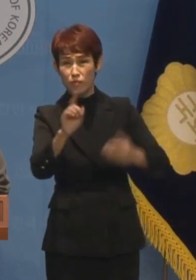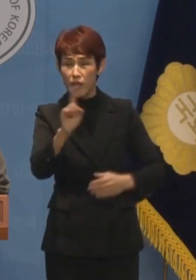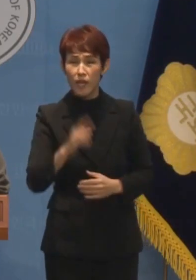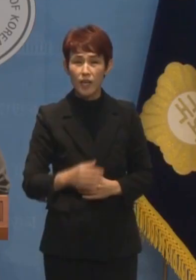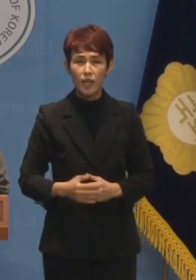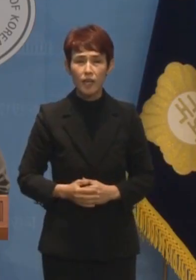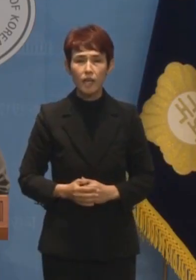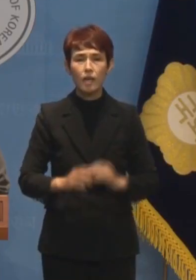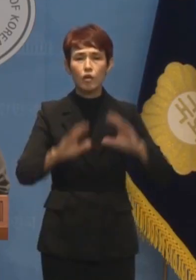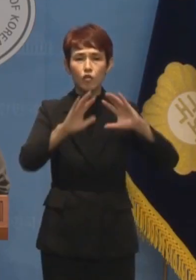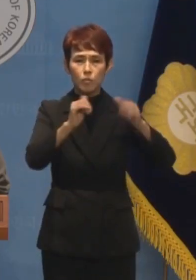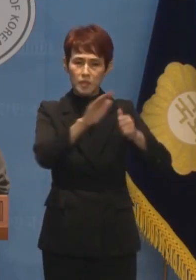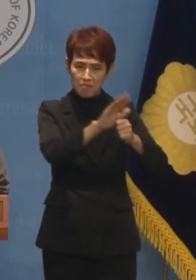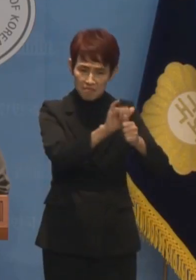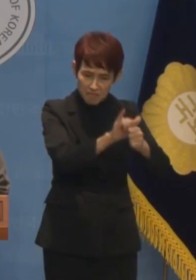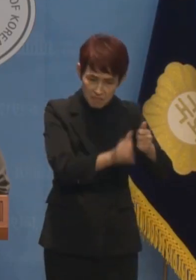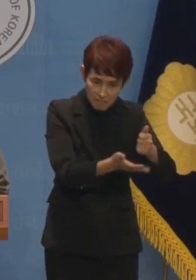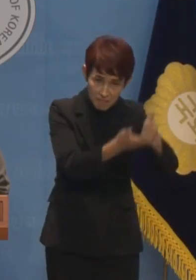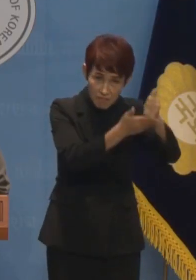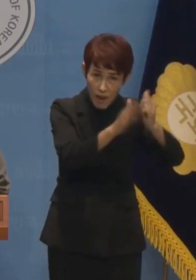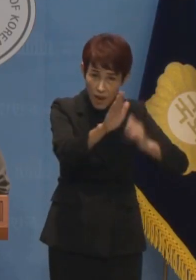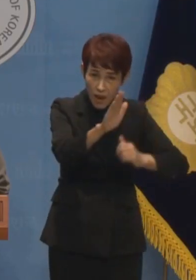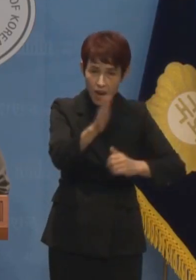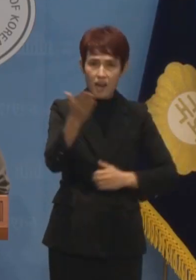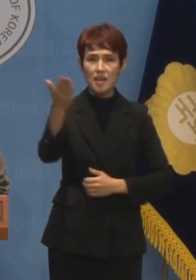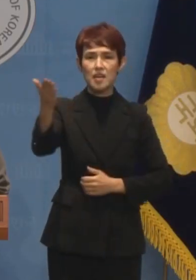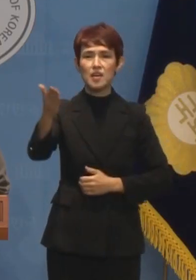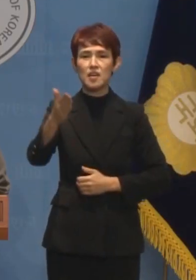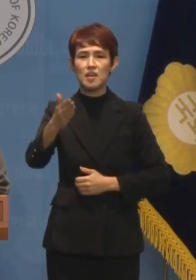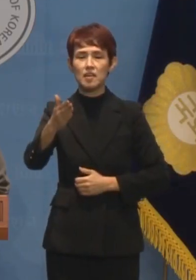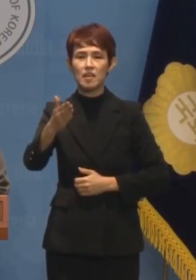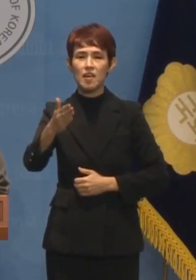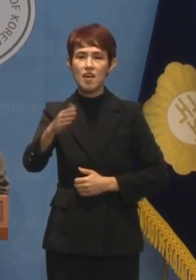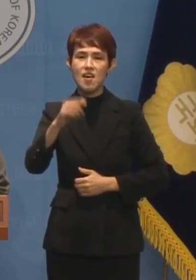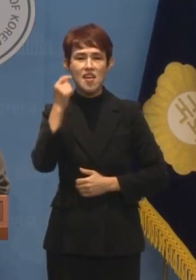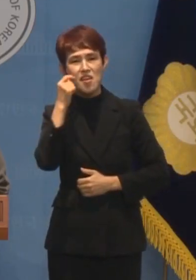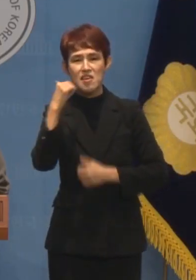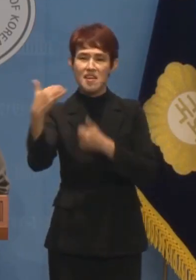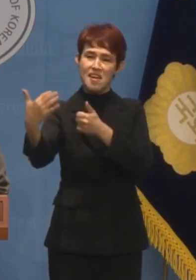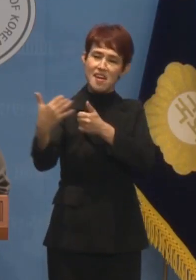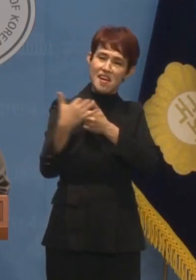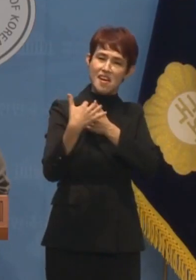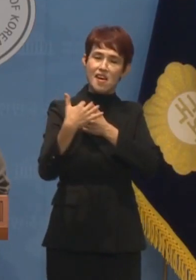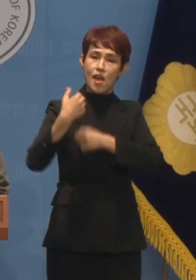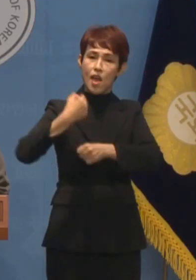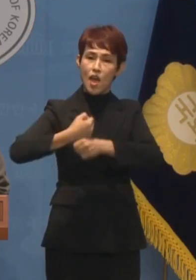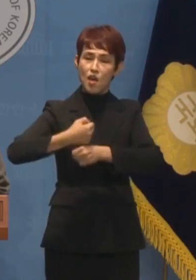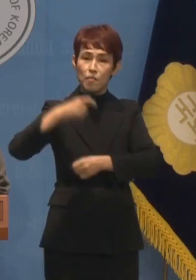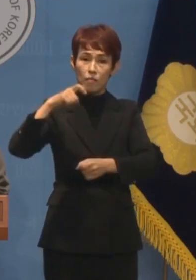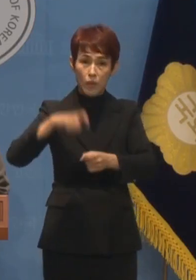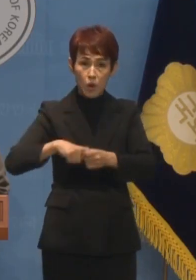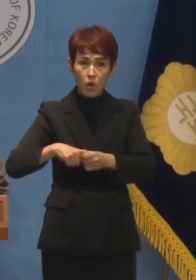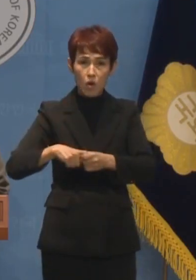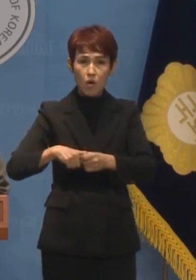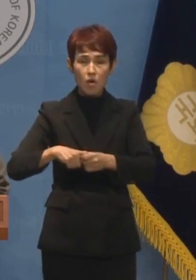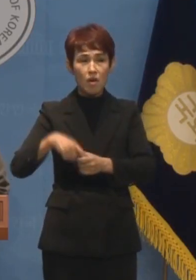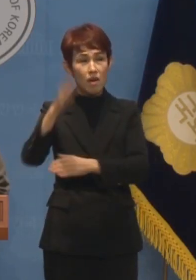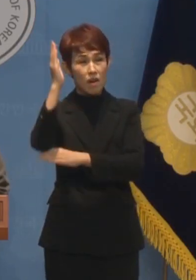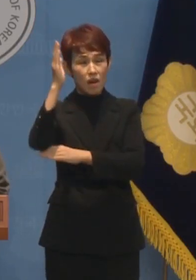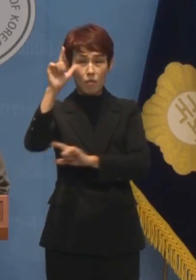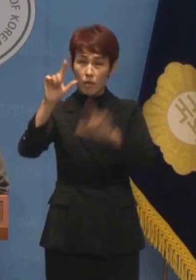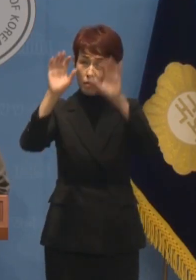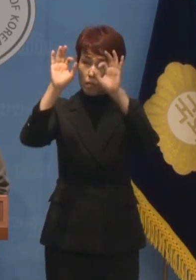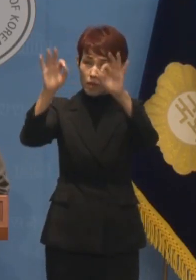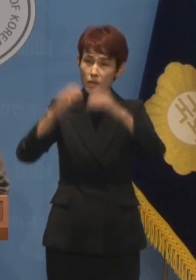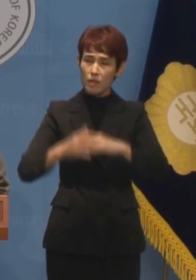국민을 섬기는 정치는 커녕 자신의 지지율 반등을 위해 아무 말이라도 내뱉고 보자는 모습에 참으로